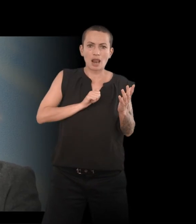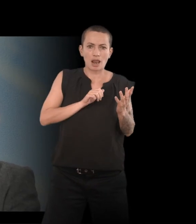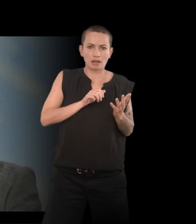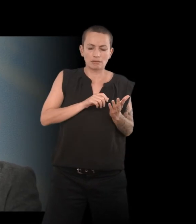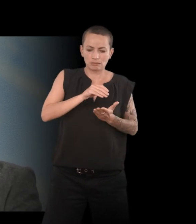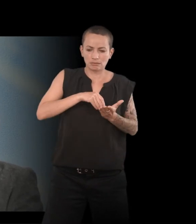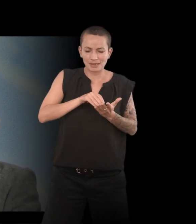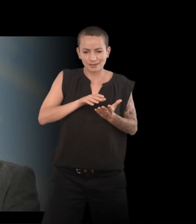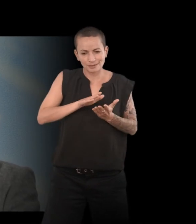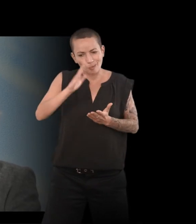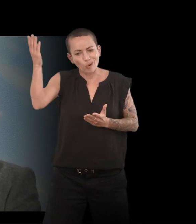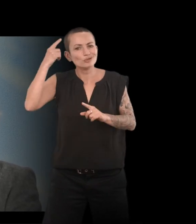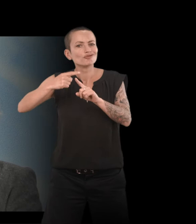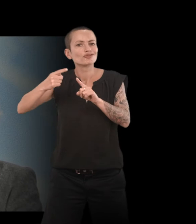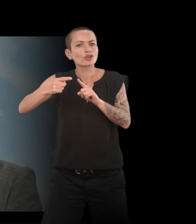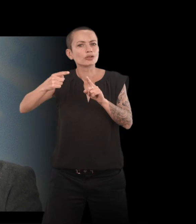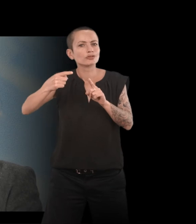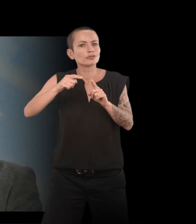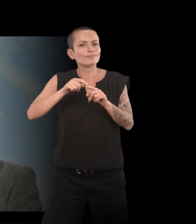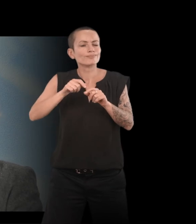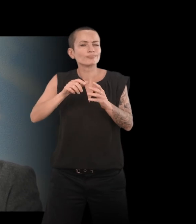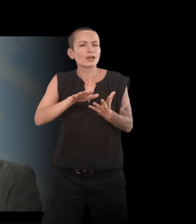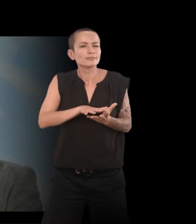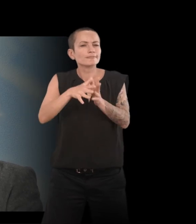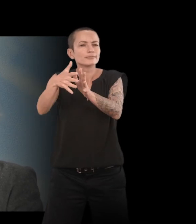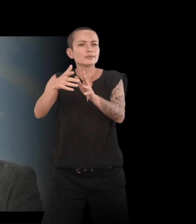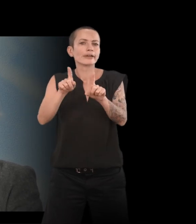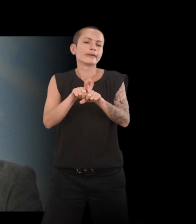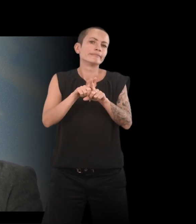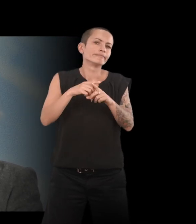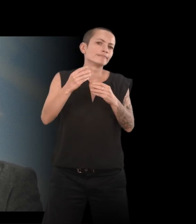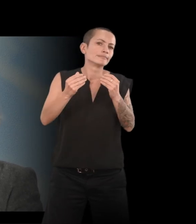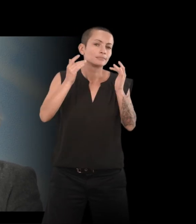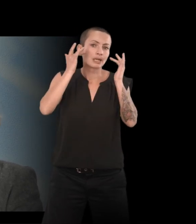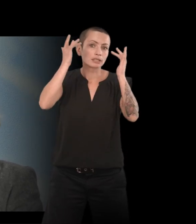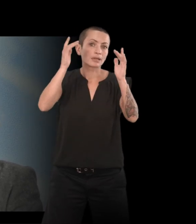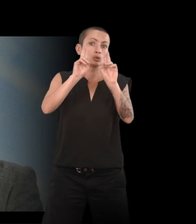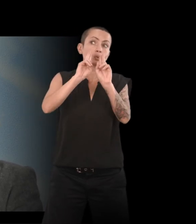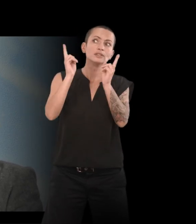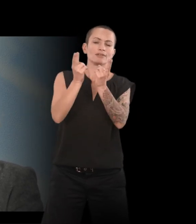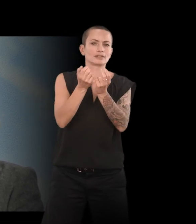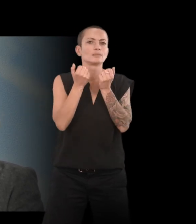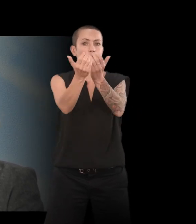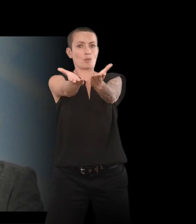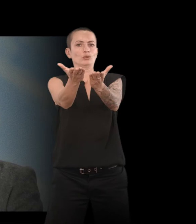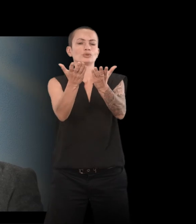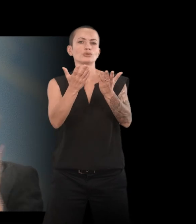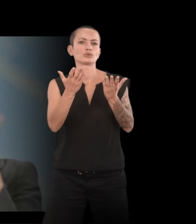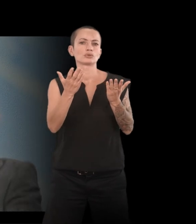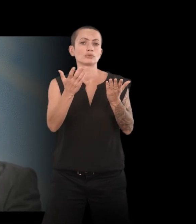autre chose. Et d'en faire... Enfin, de proposer une expérience universelle où on me suit